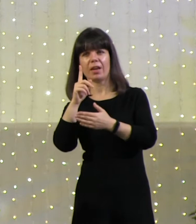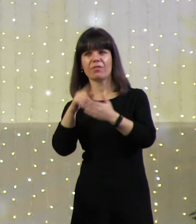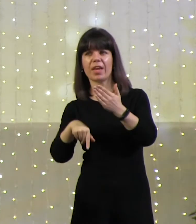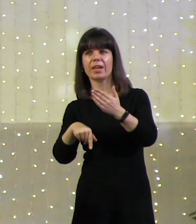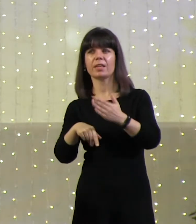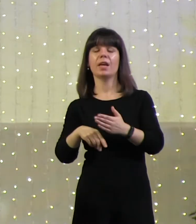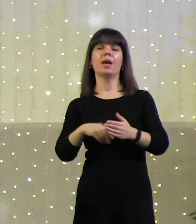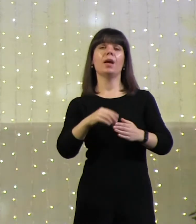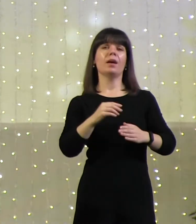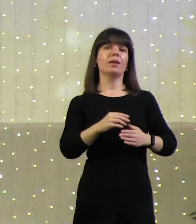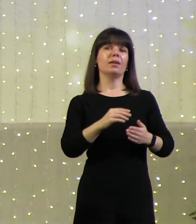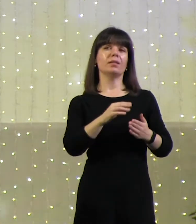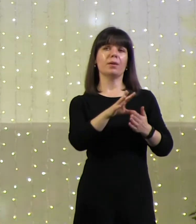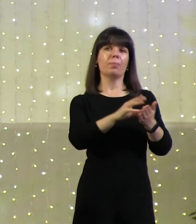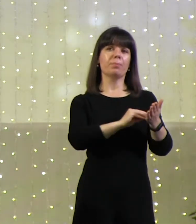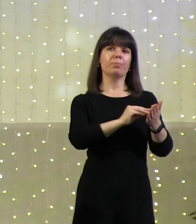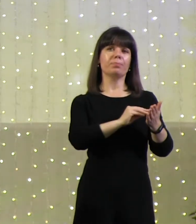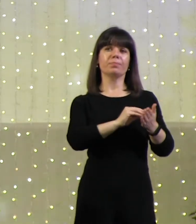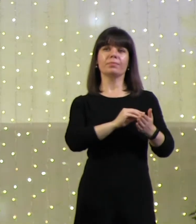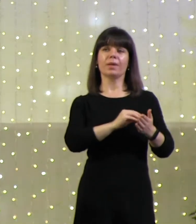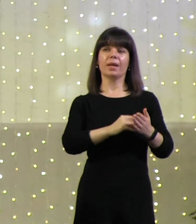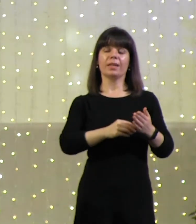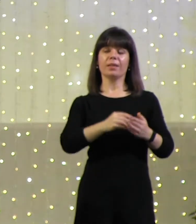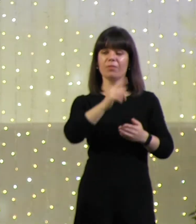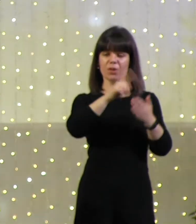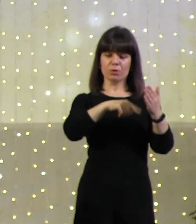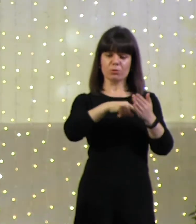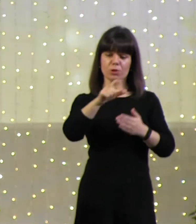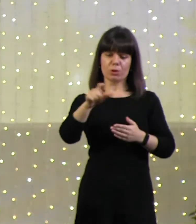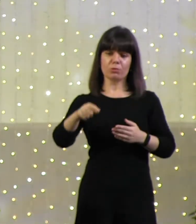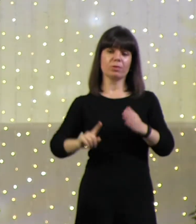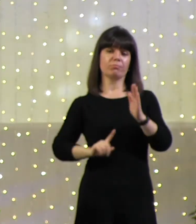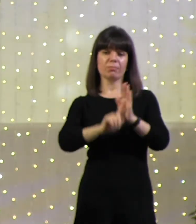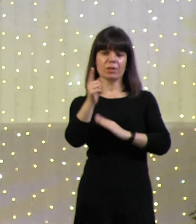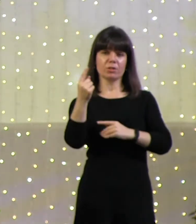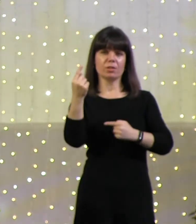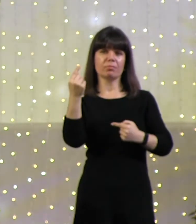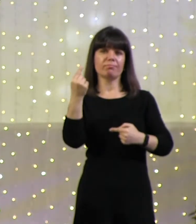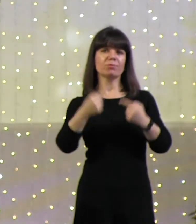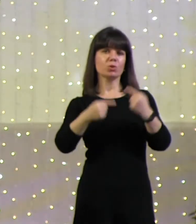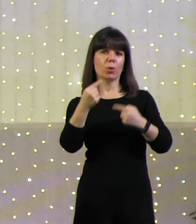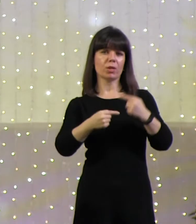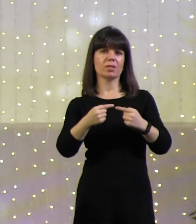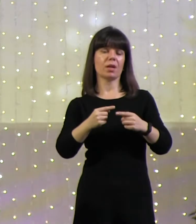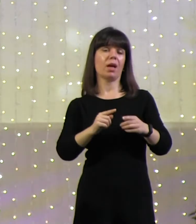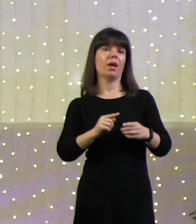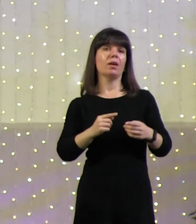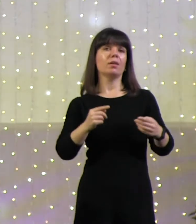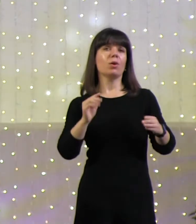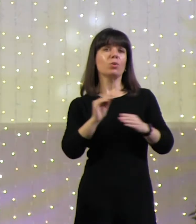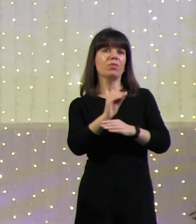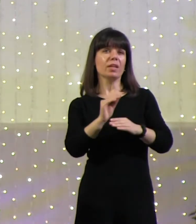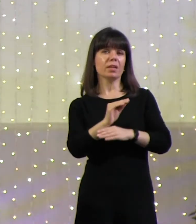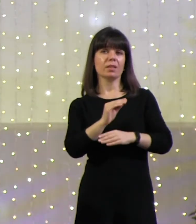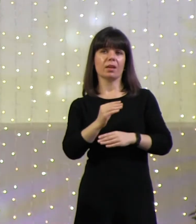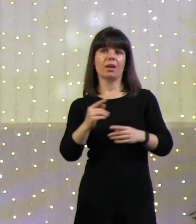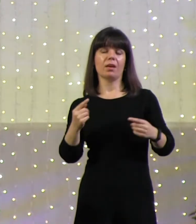неправильная практика, и христиане начали ссориться, начались конфликты, вражда.